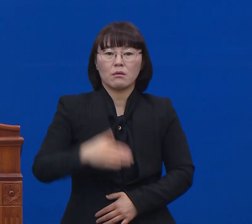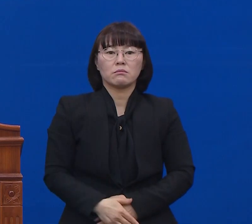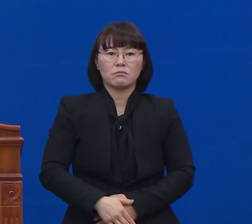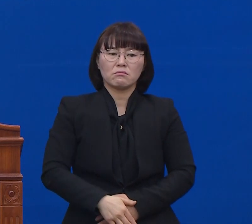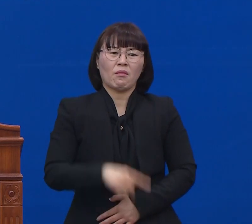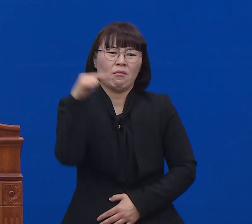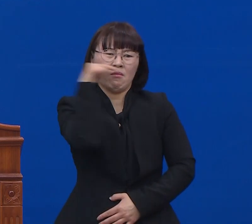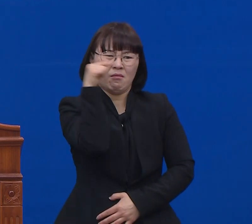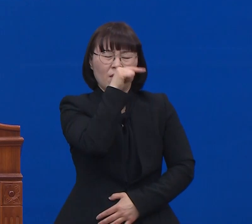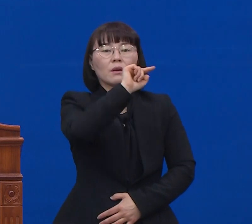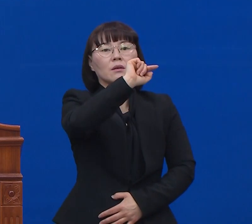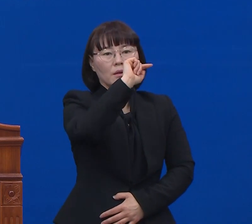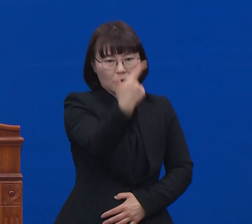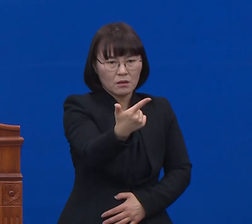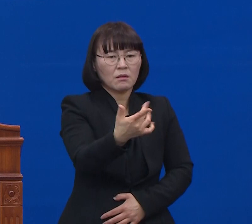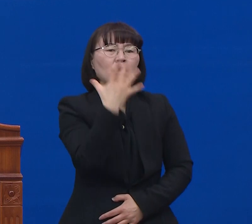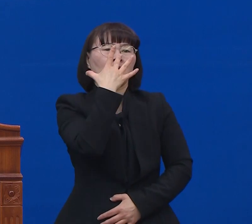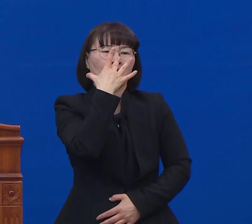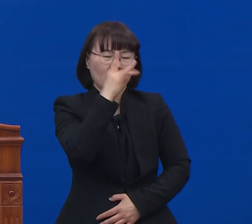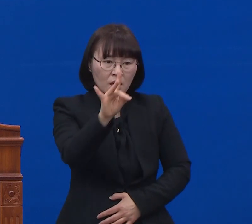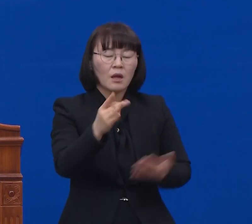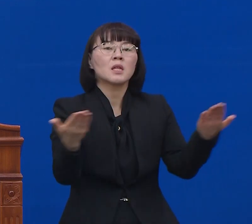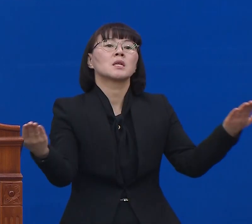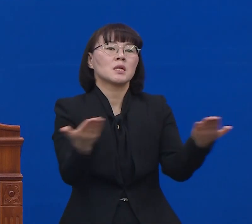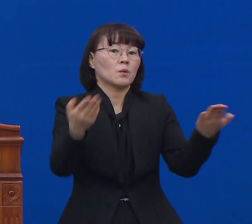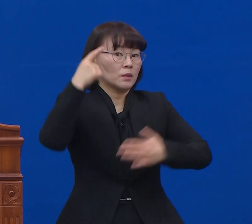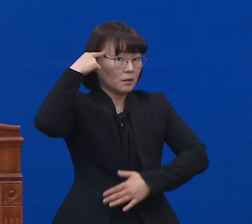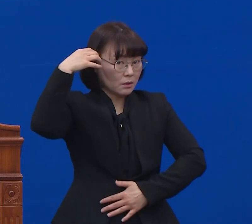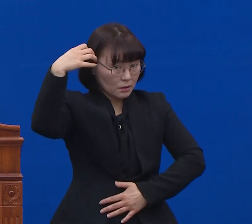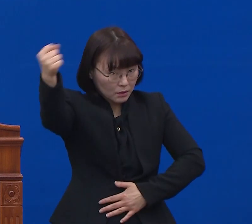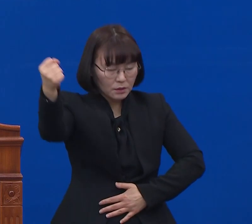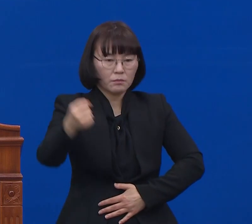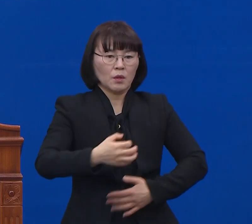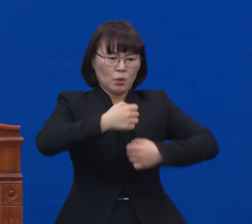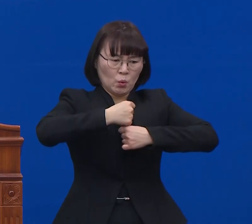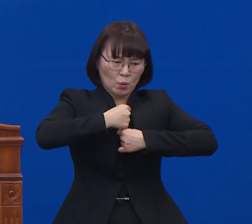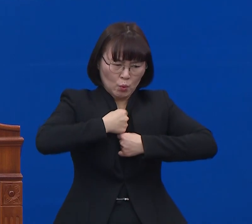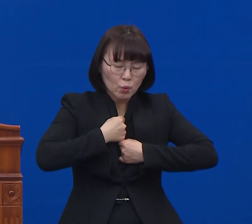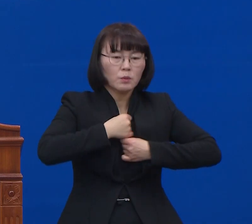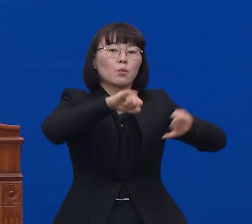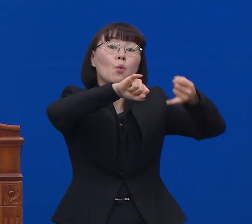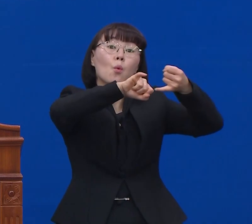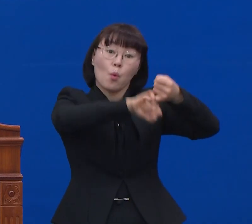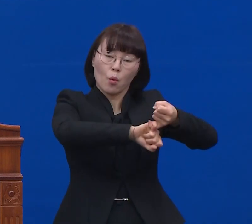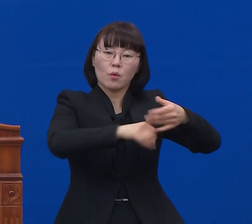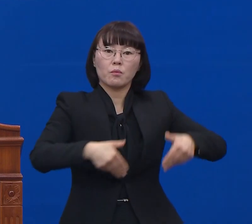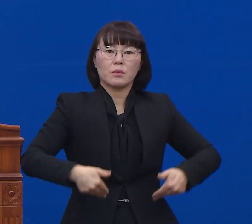가혹하지 않습니다. 마땅히 해야 될 조치이고 준수해 주어야 합니다.